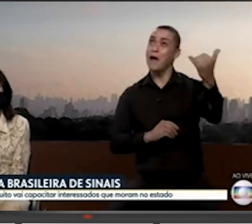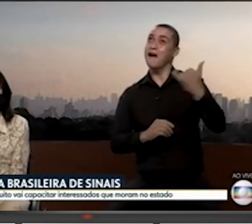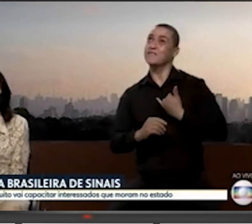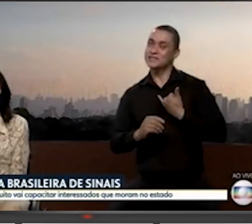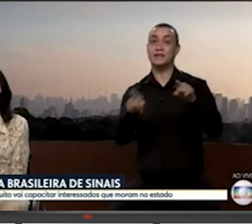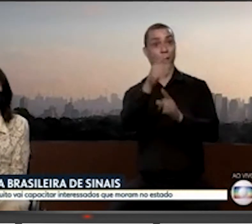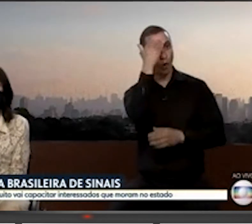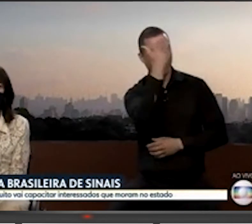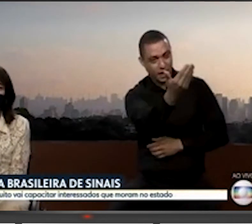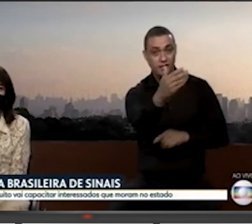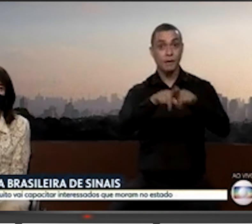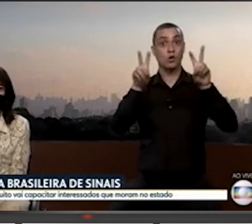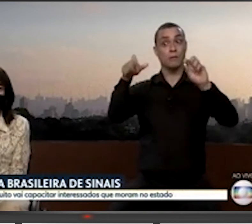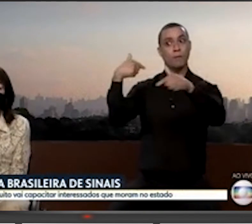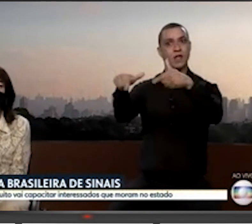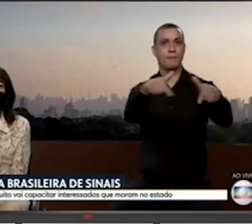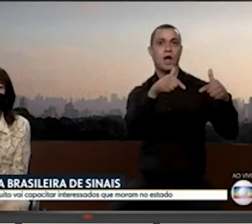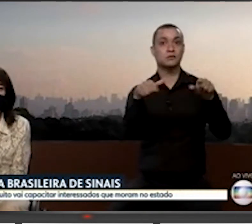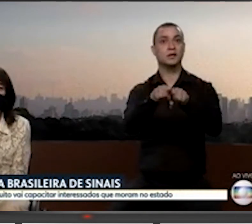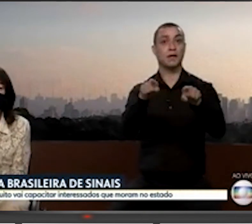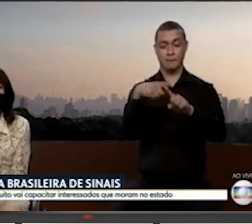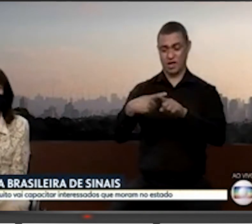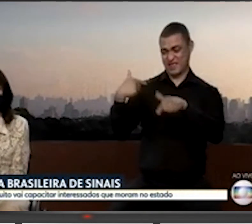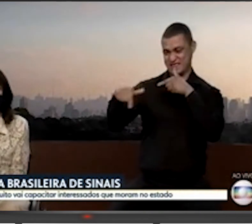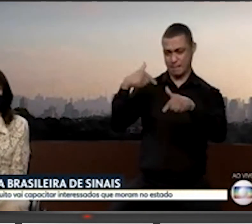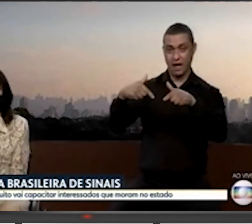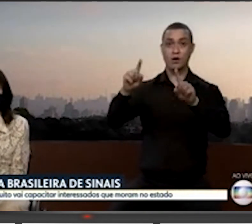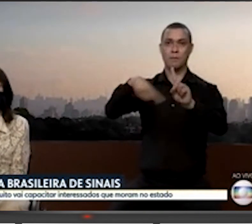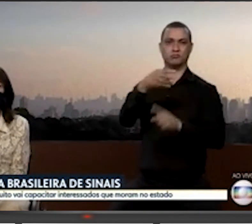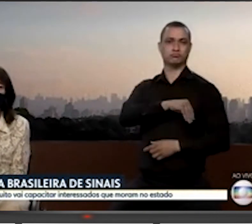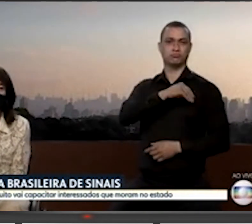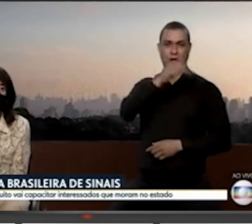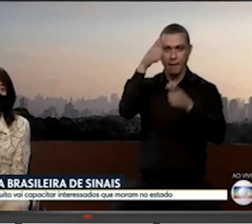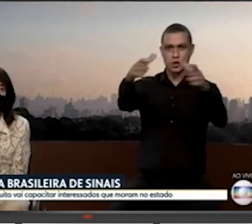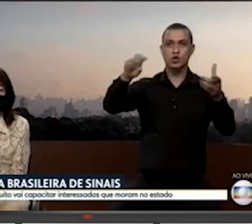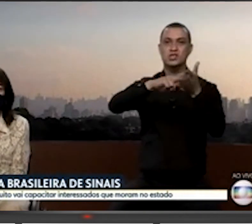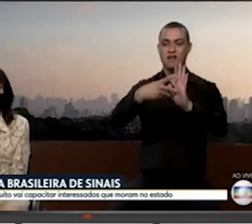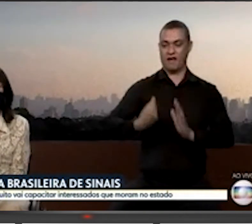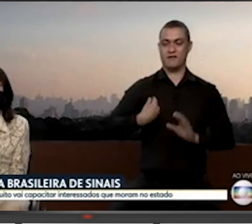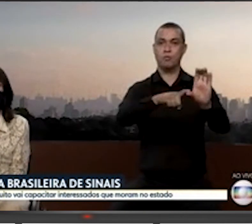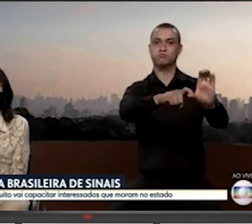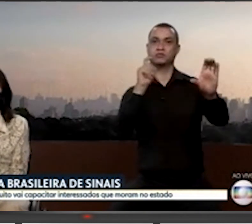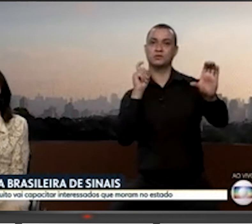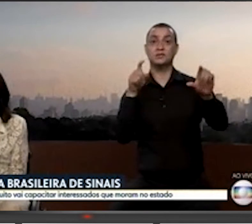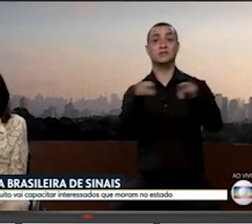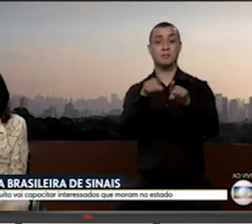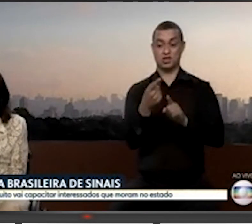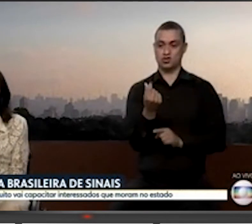agradeço por isso, a questão do emprego. Porque emprego é emprego e renda, é autonomia de vida, é autonomia financeira, é